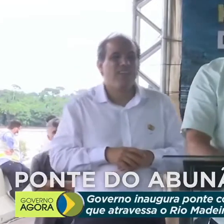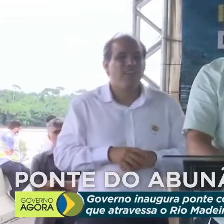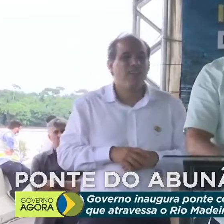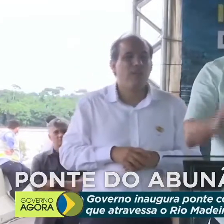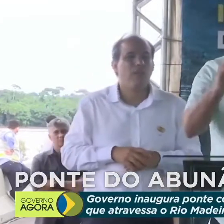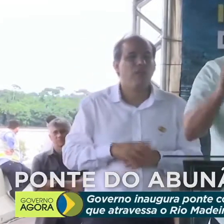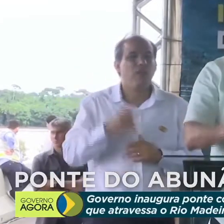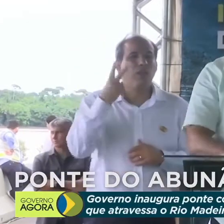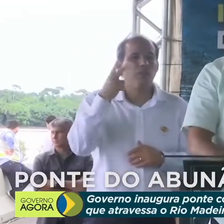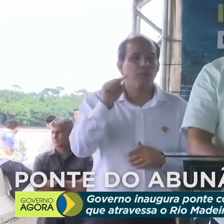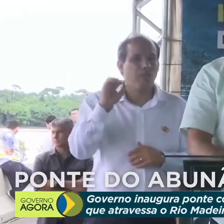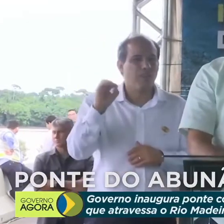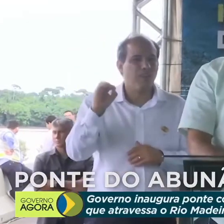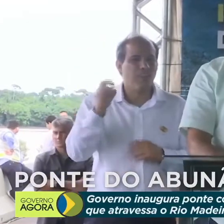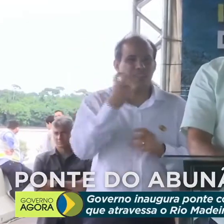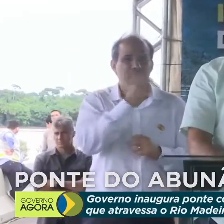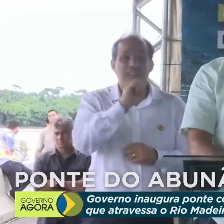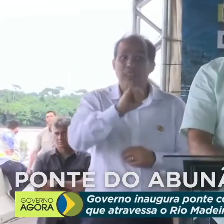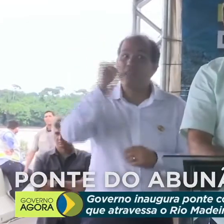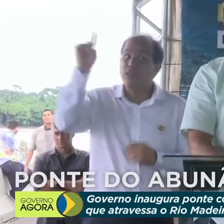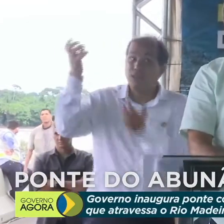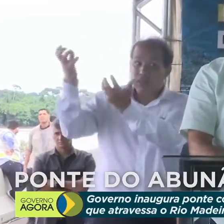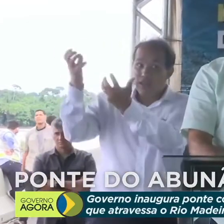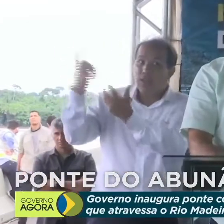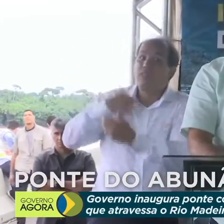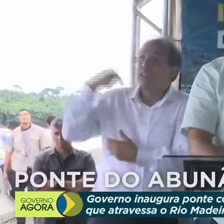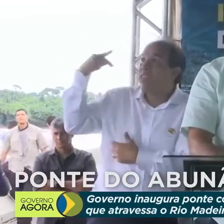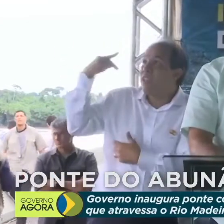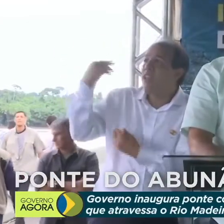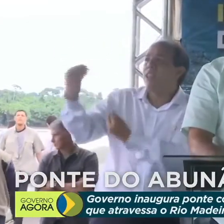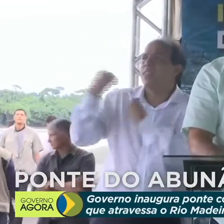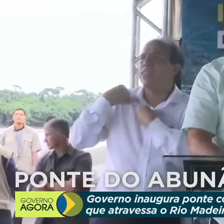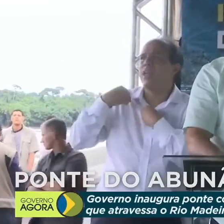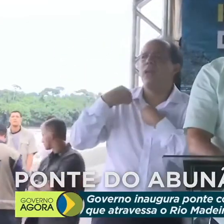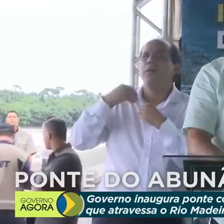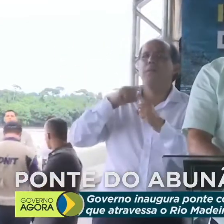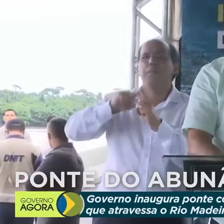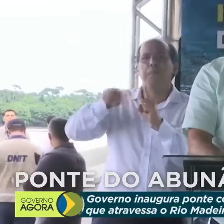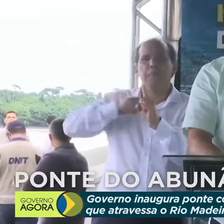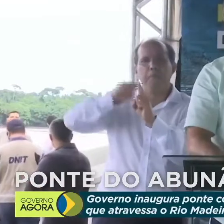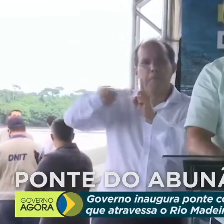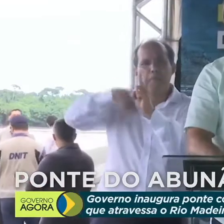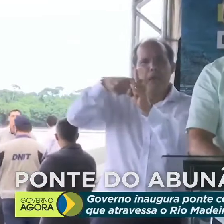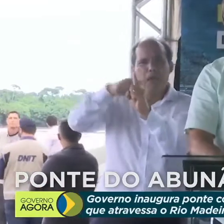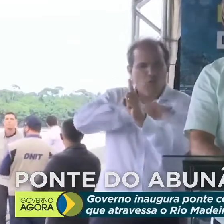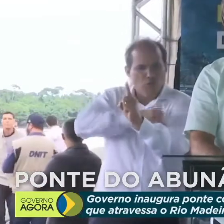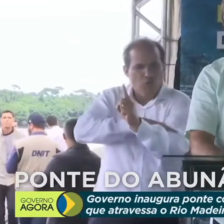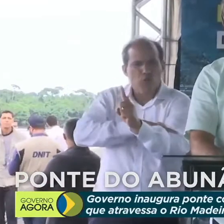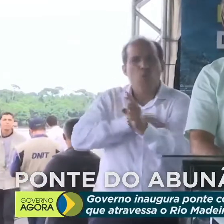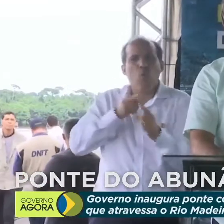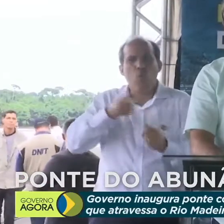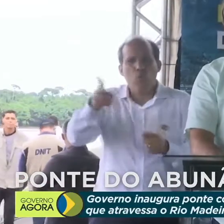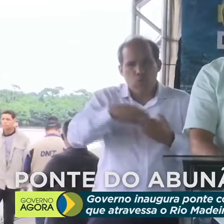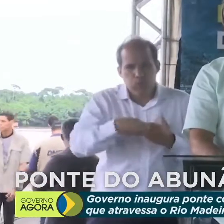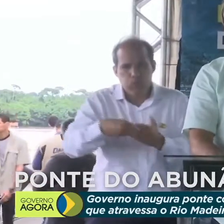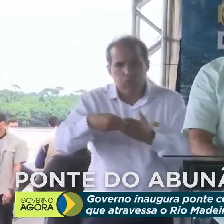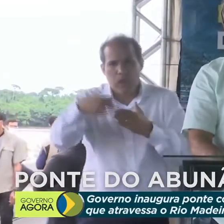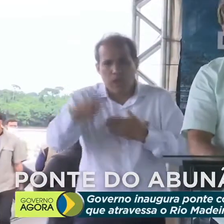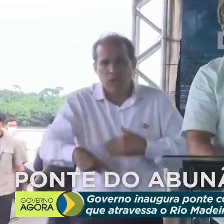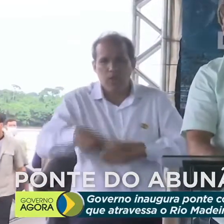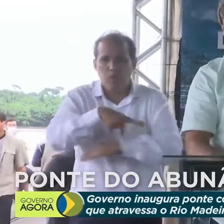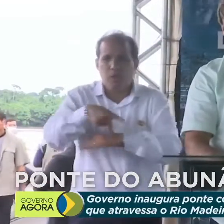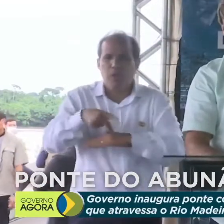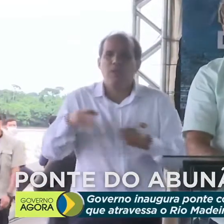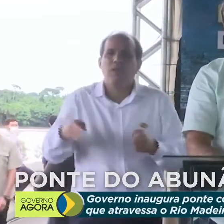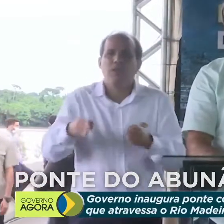Se Deus quiser, teremos forças para continuar dirigindo essa nação. Com o apoio